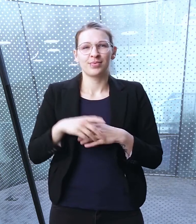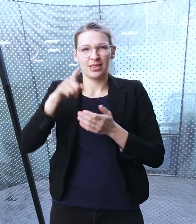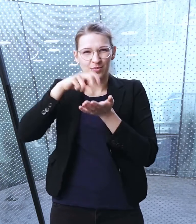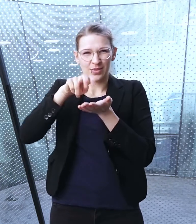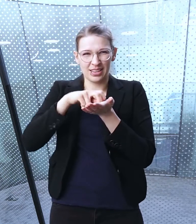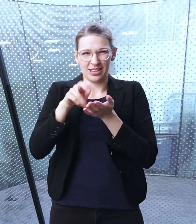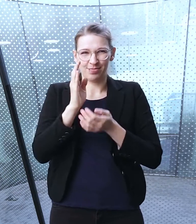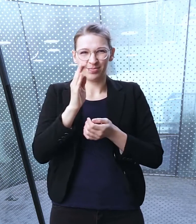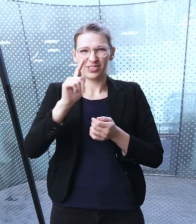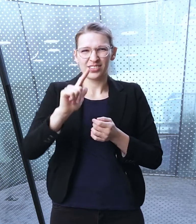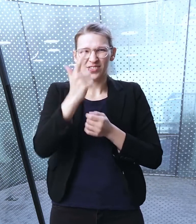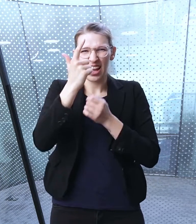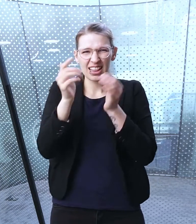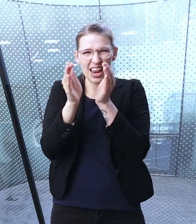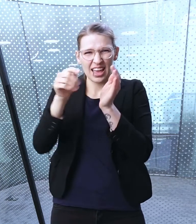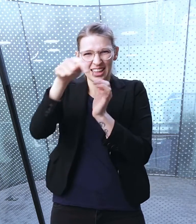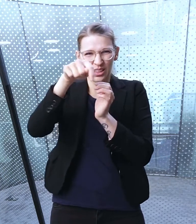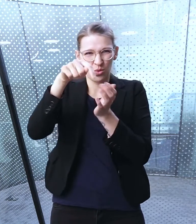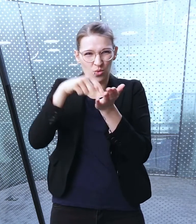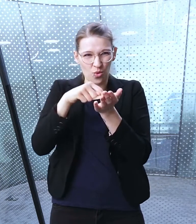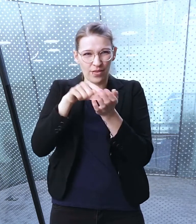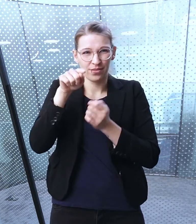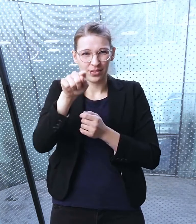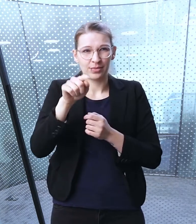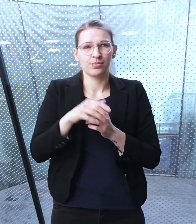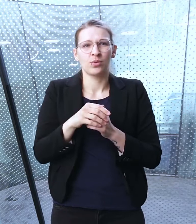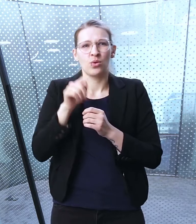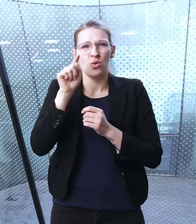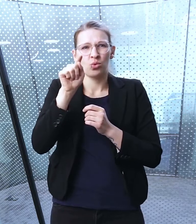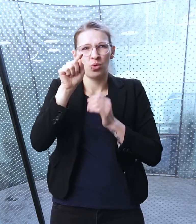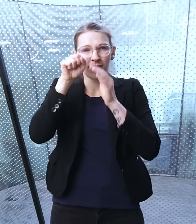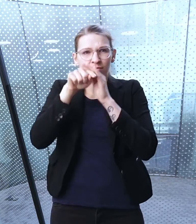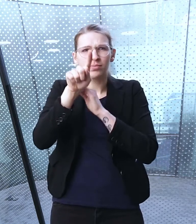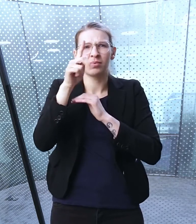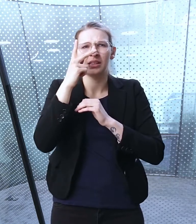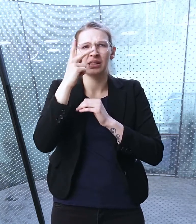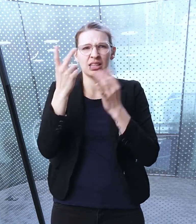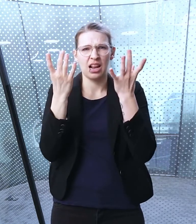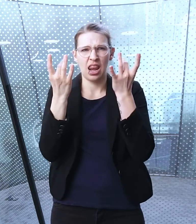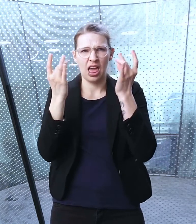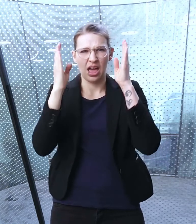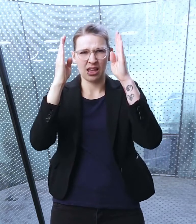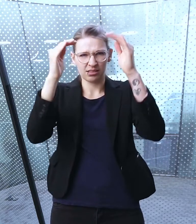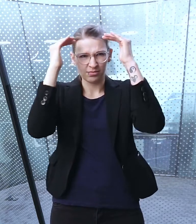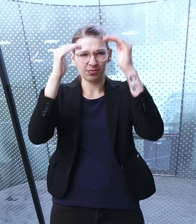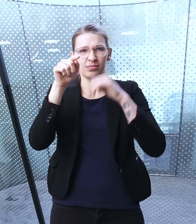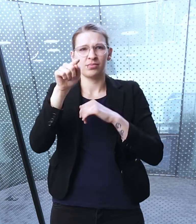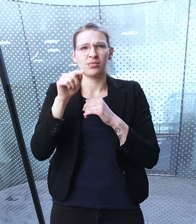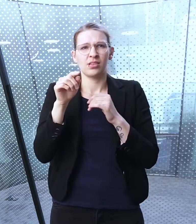im Jorneumsviertel. Gehen Sie nun in den zweiten, kleineren Innenhof. Wenn Sie dort nach oben blicken,